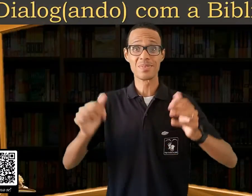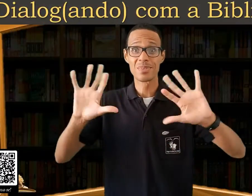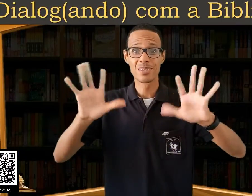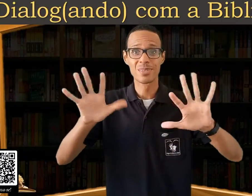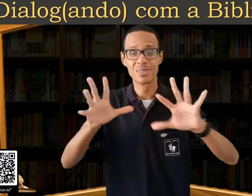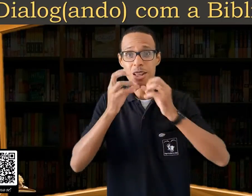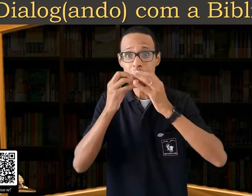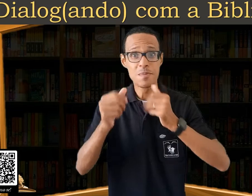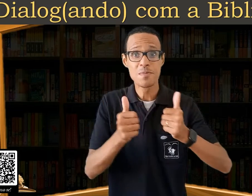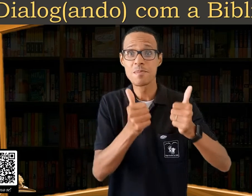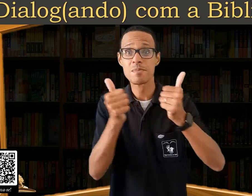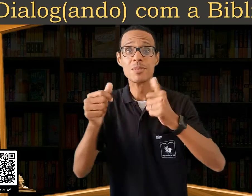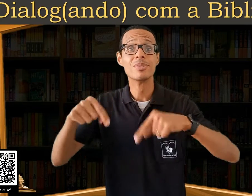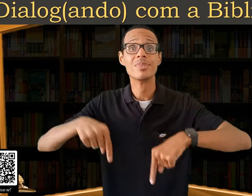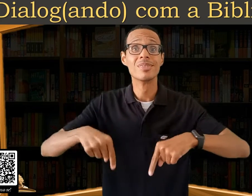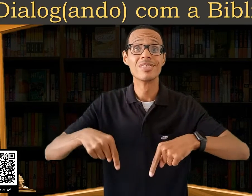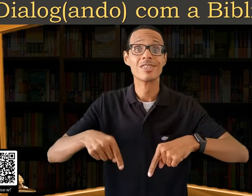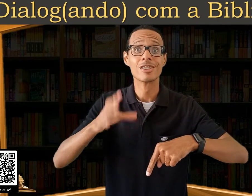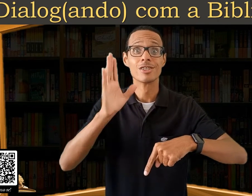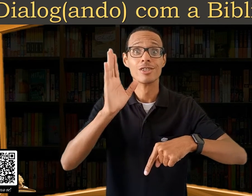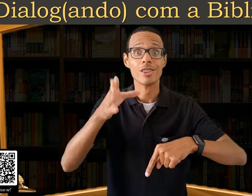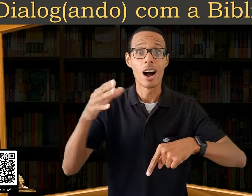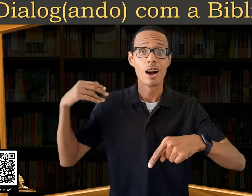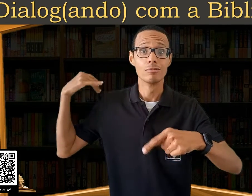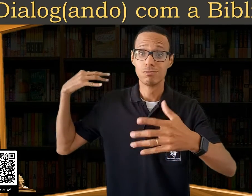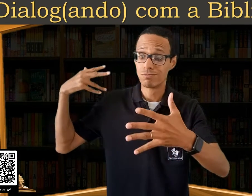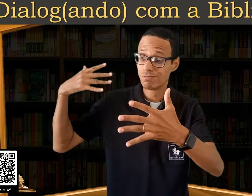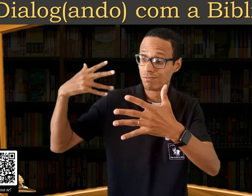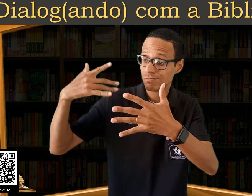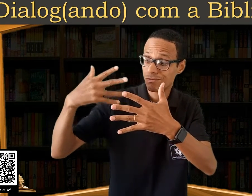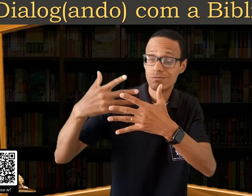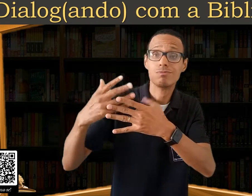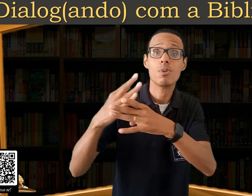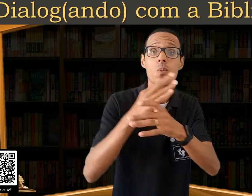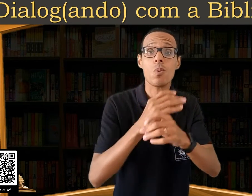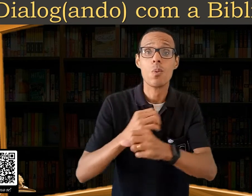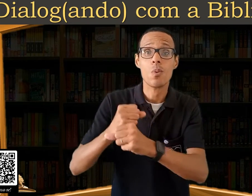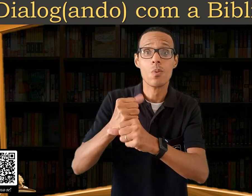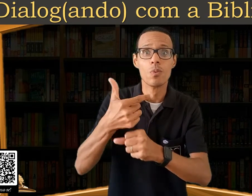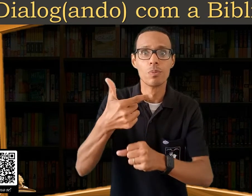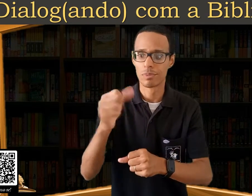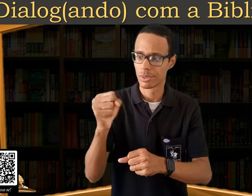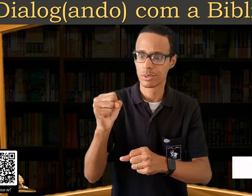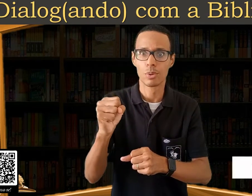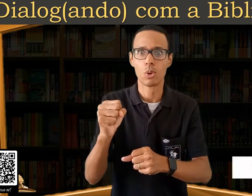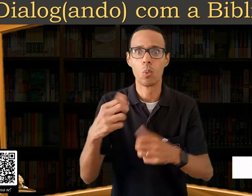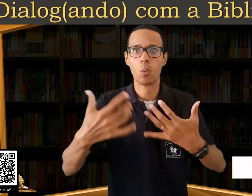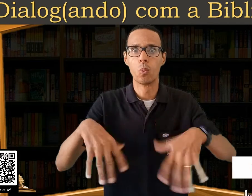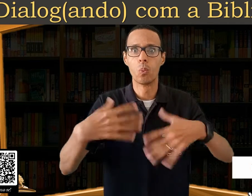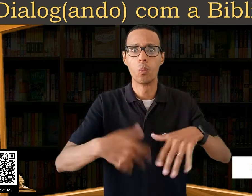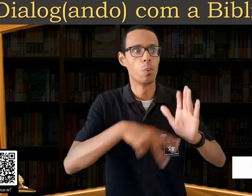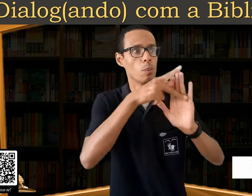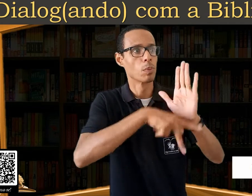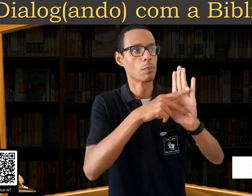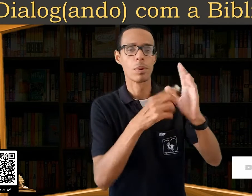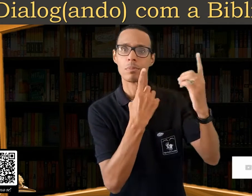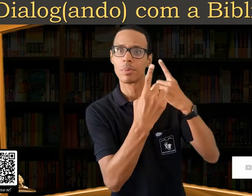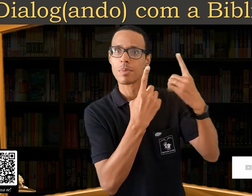Olá, pessoal! Como estão? Tudo bem? Chegamos ao nosso 28º Dialogando.